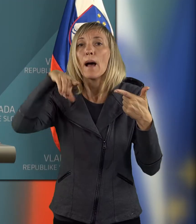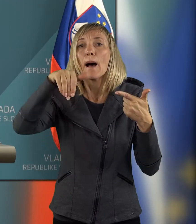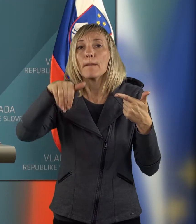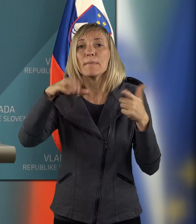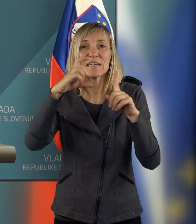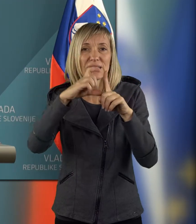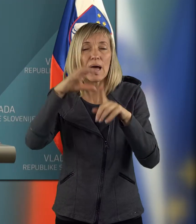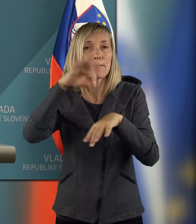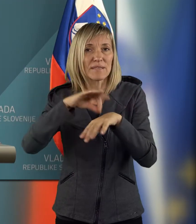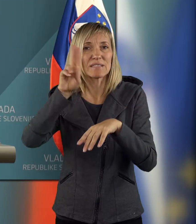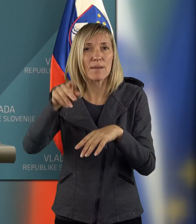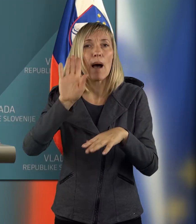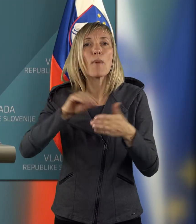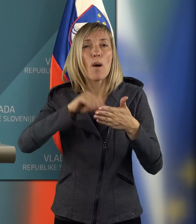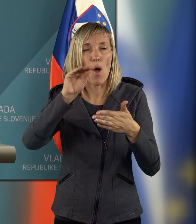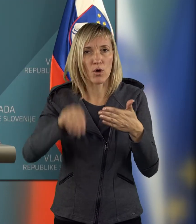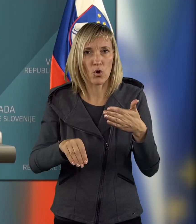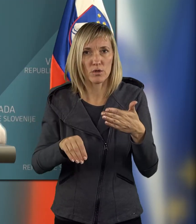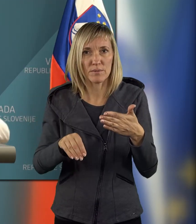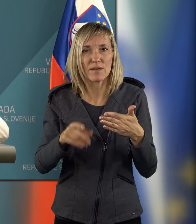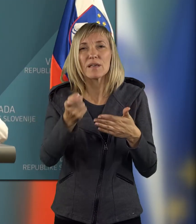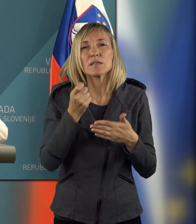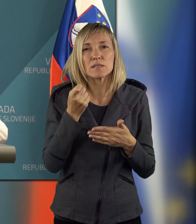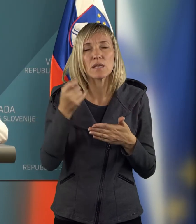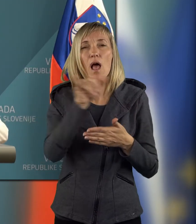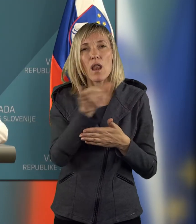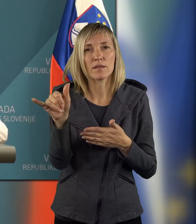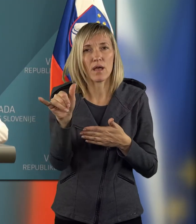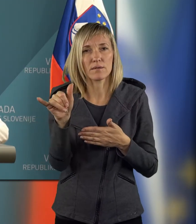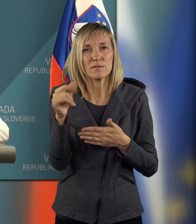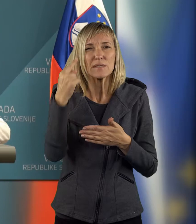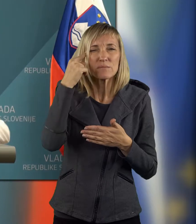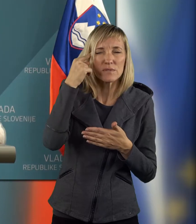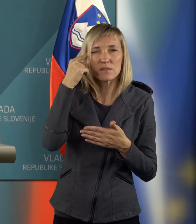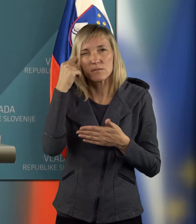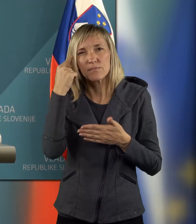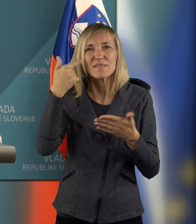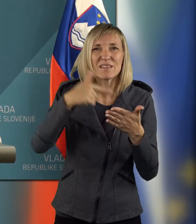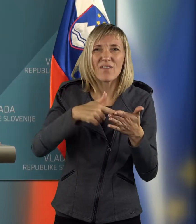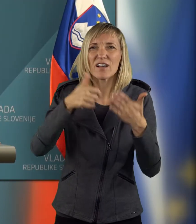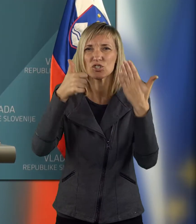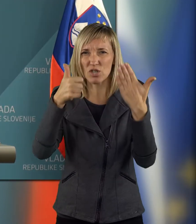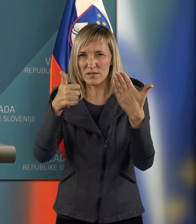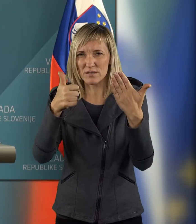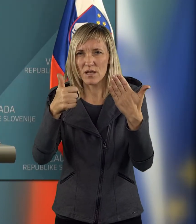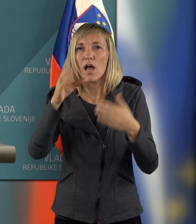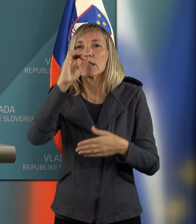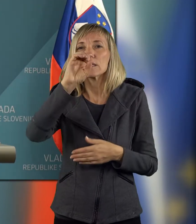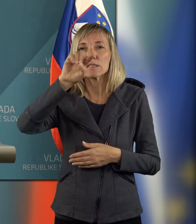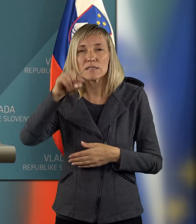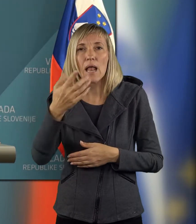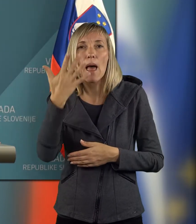mda medicina ima po pogodbi iz leta, mislim, da prav tako, 26, 0